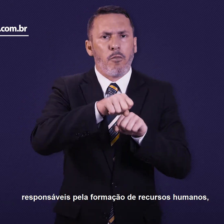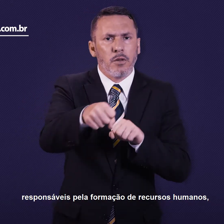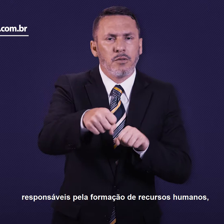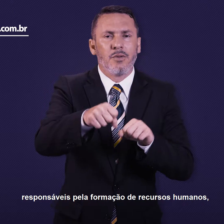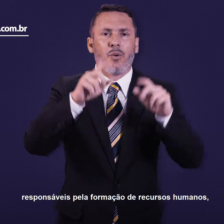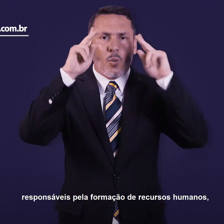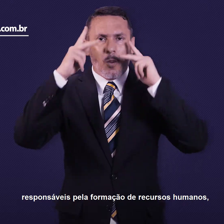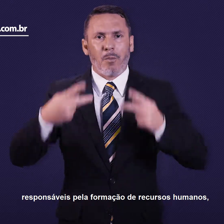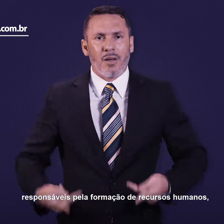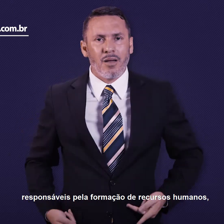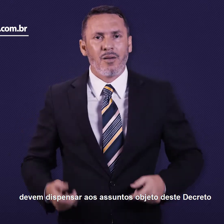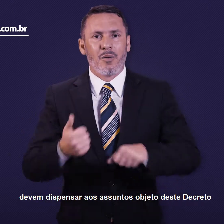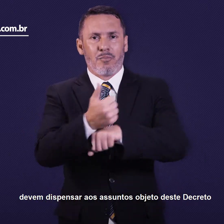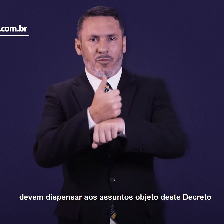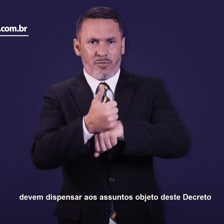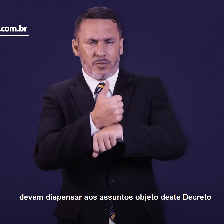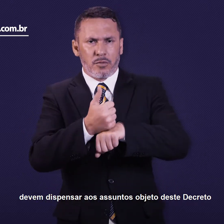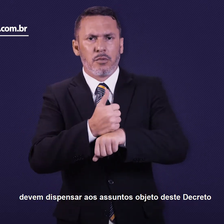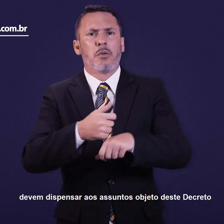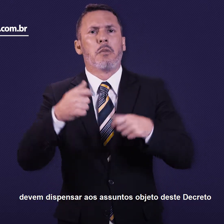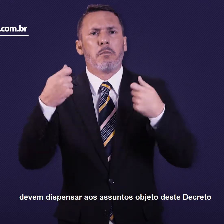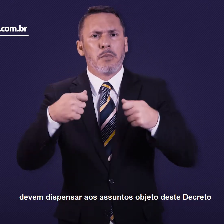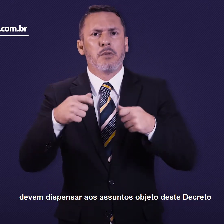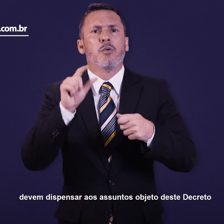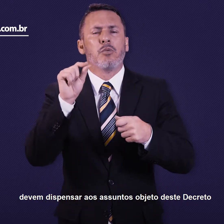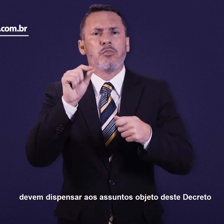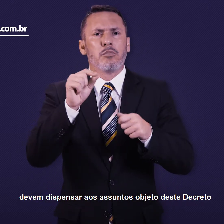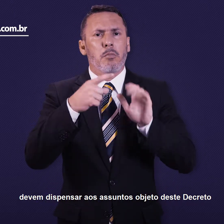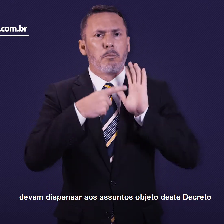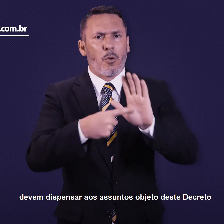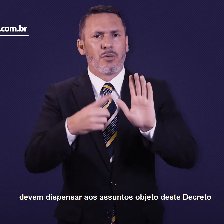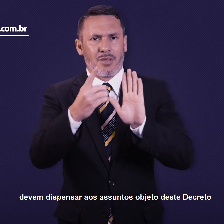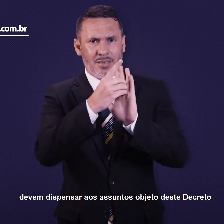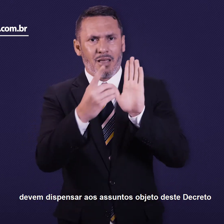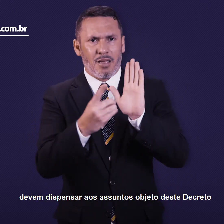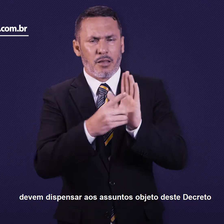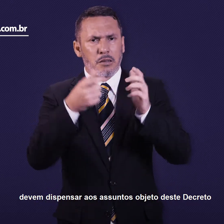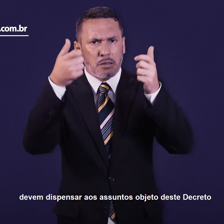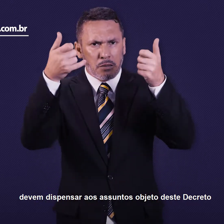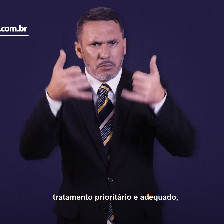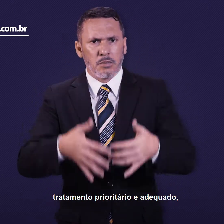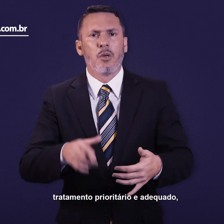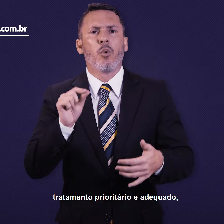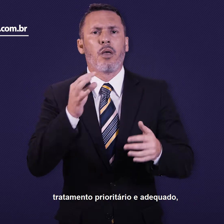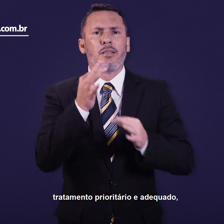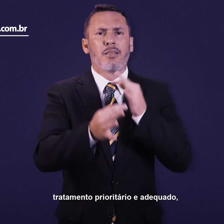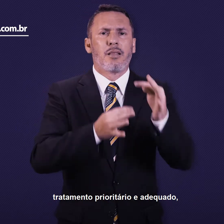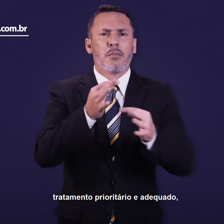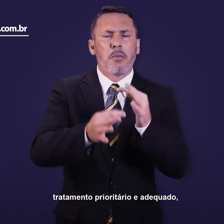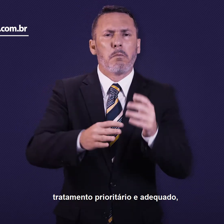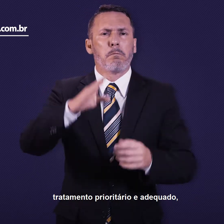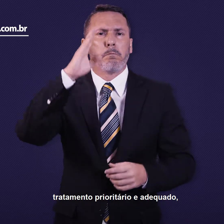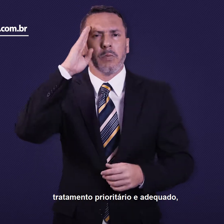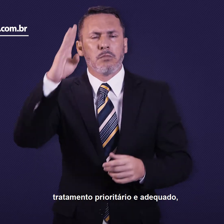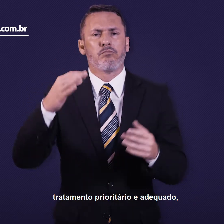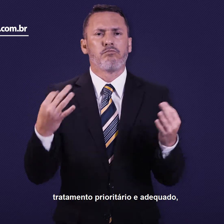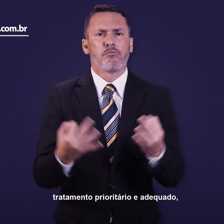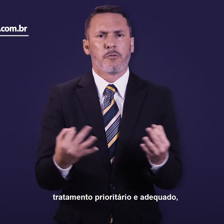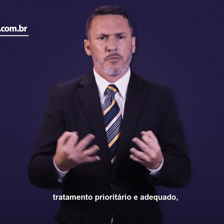de recursos humanos devem dispensar aos assuntos objetos deste decreto tratamento prioritário e adequado,